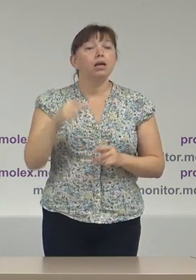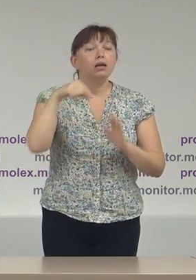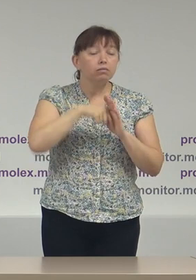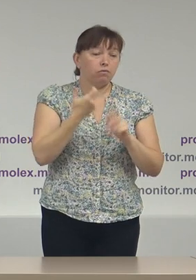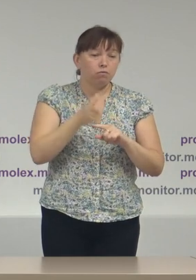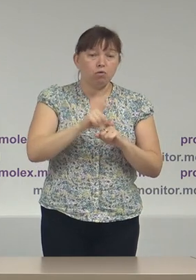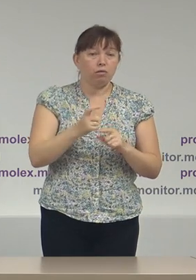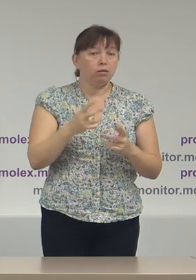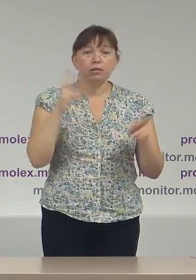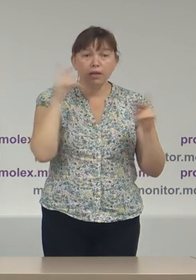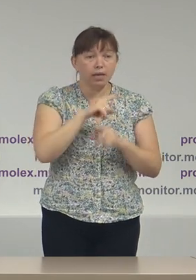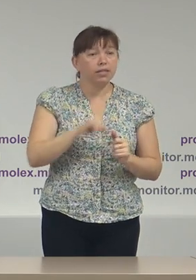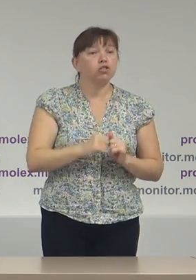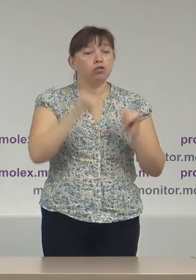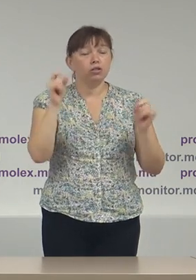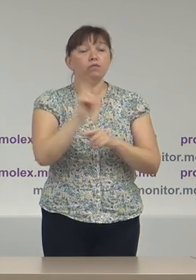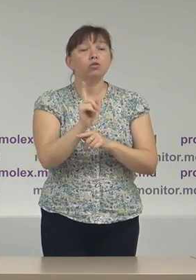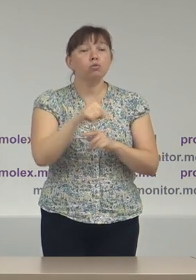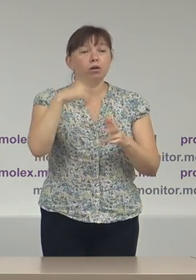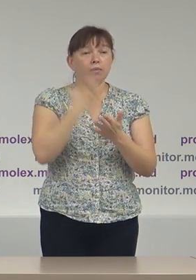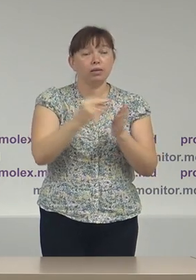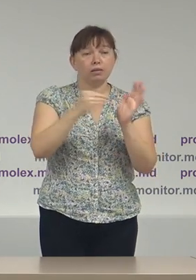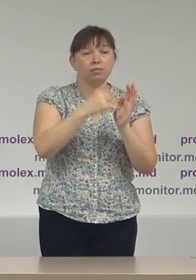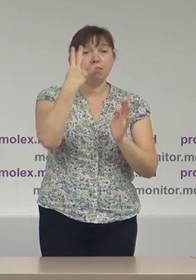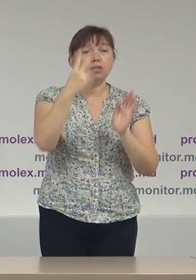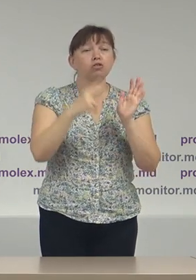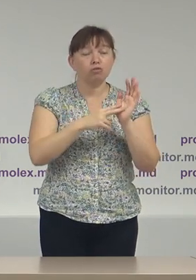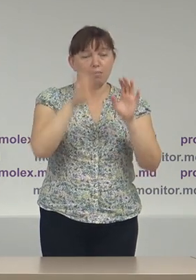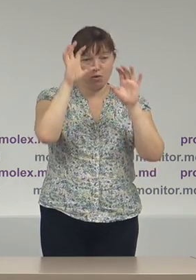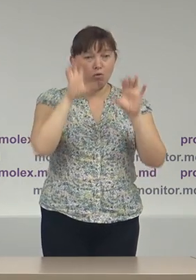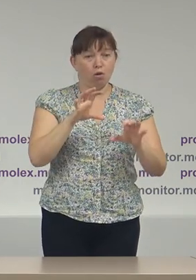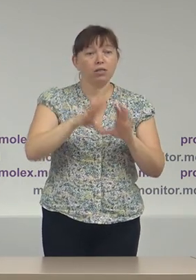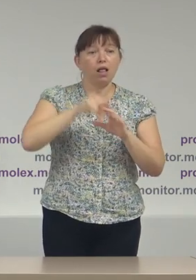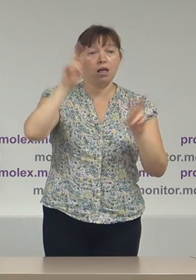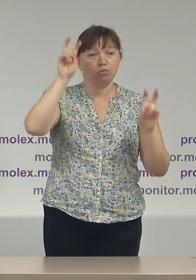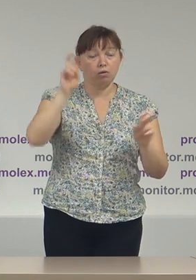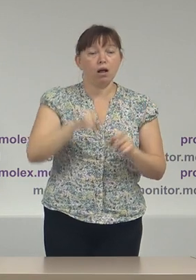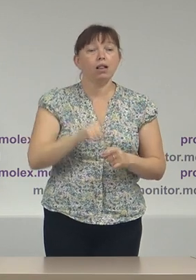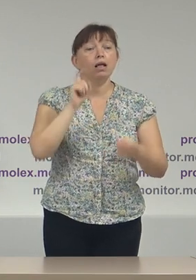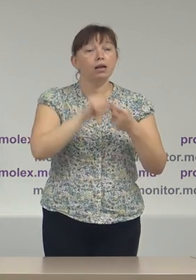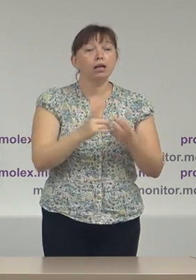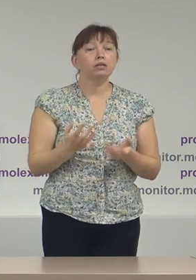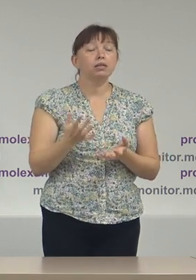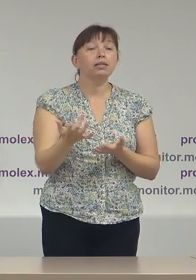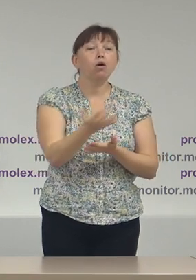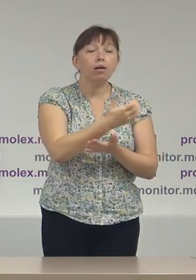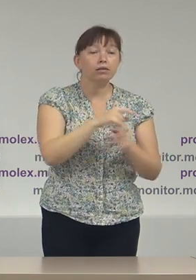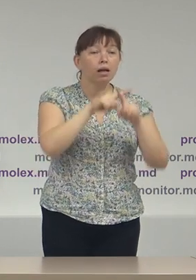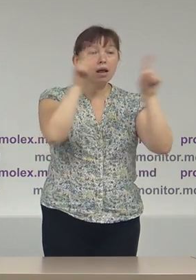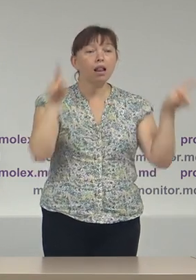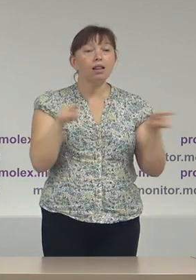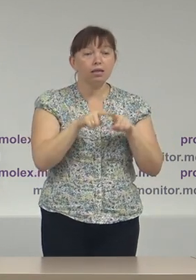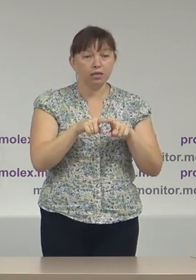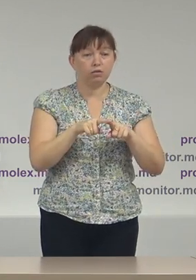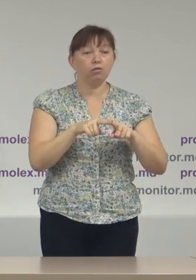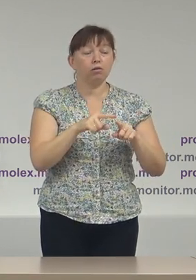excesivă normă care există în articolul 47 al net 3 cod electoral legată de colectarea listelor per